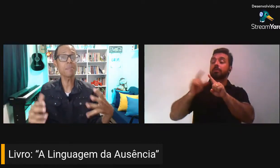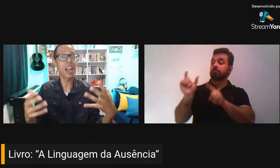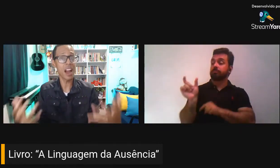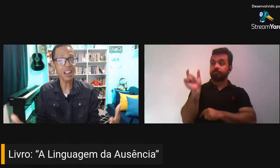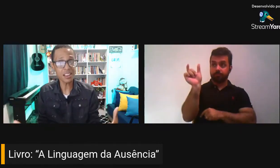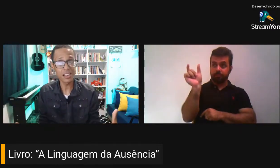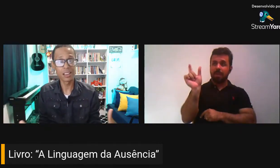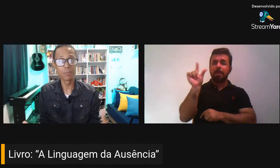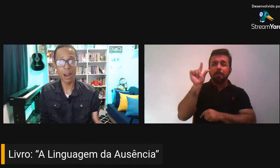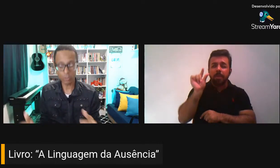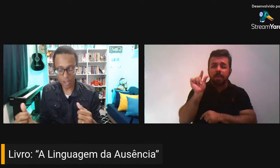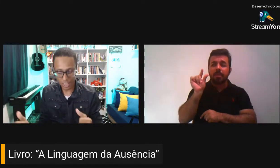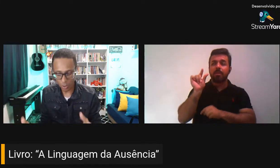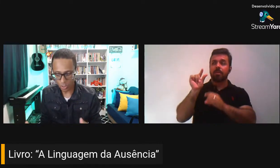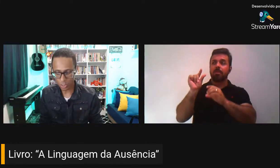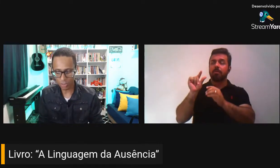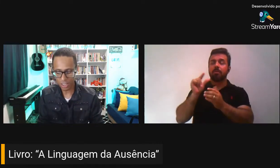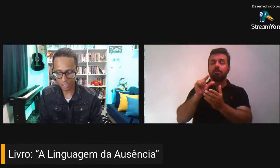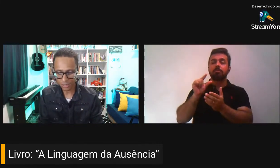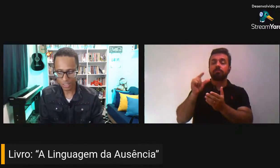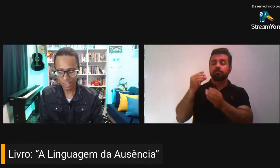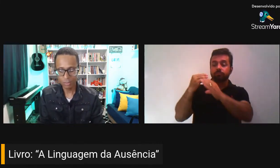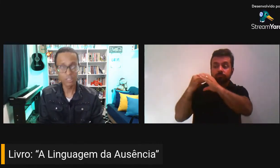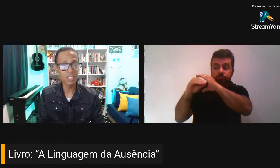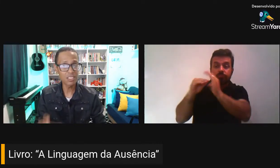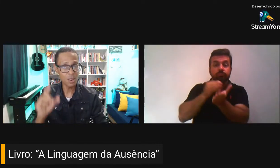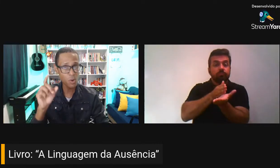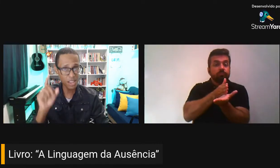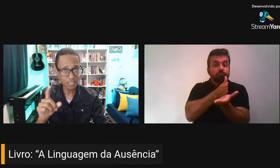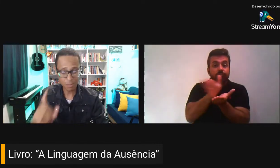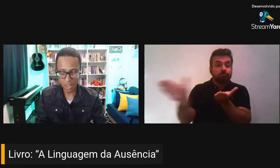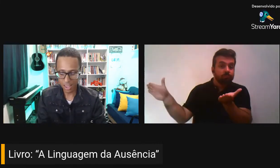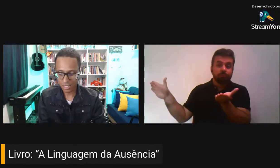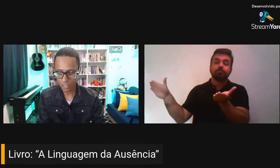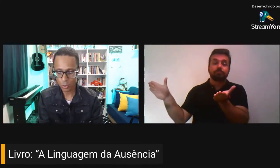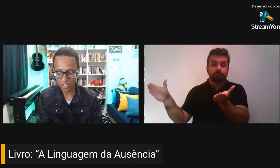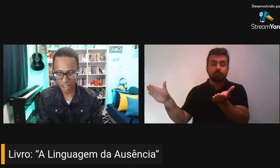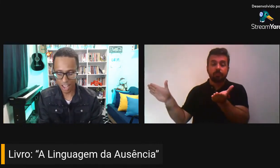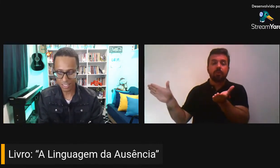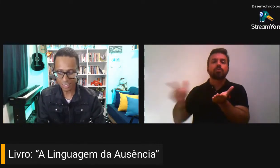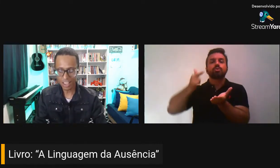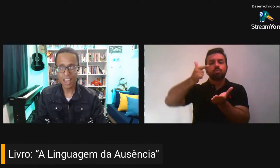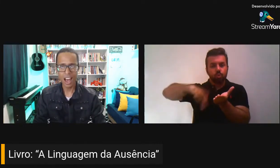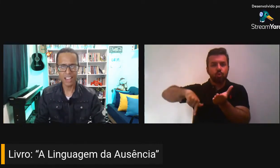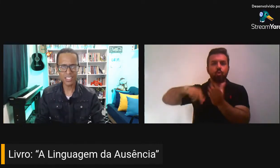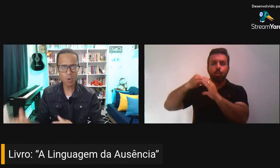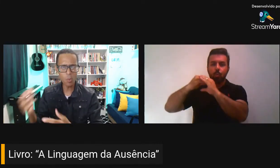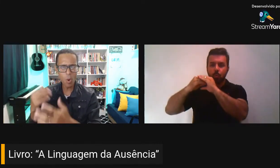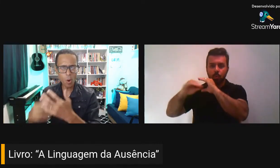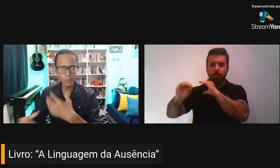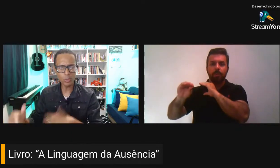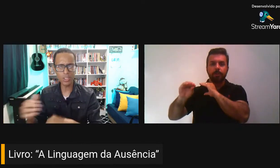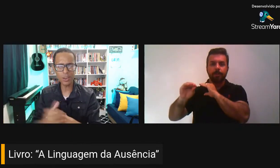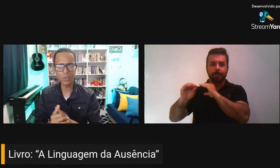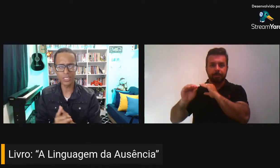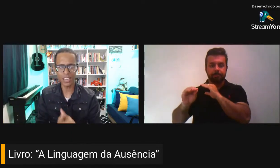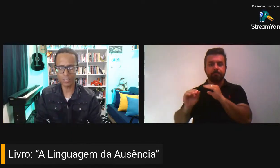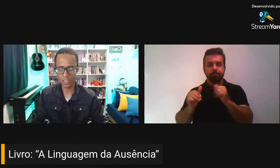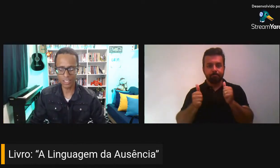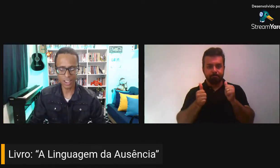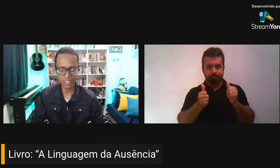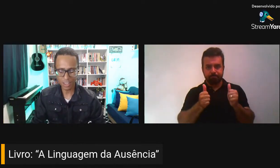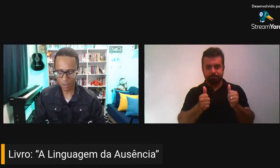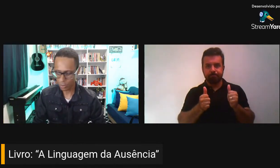reencaminhar, para os ganhadores do chaveirinho, vocês irão receber aí nas suas casas, assim como outros, né,